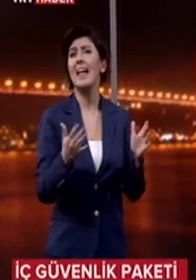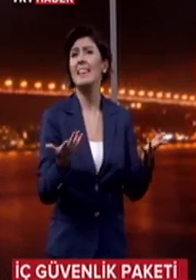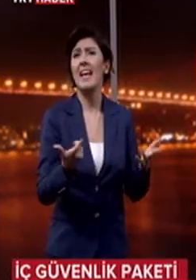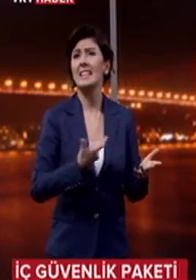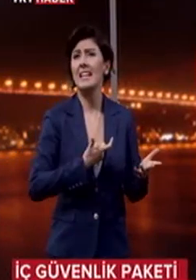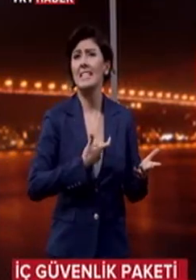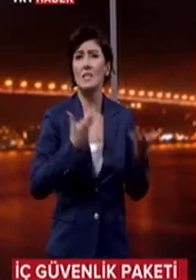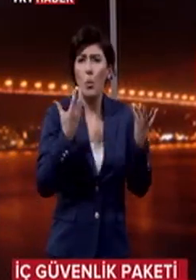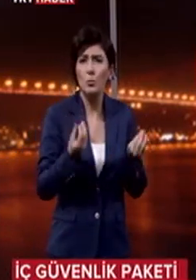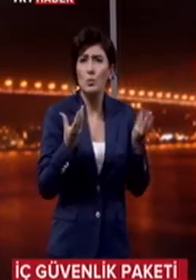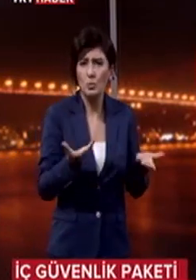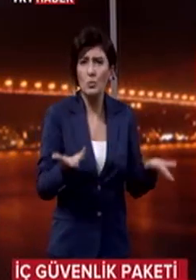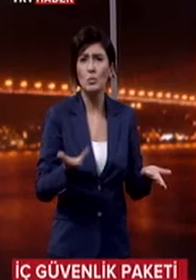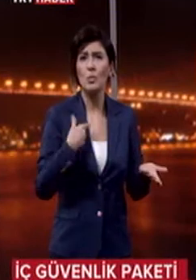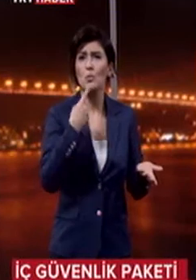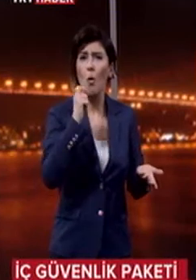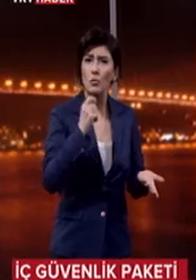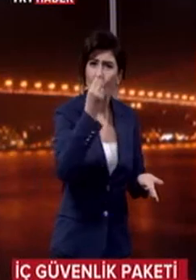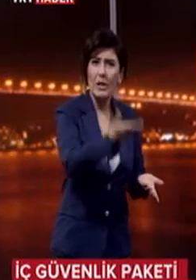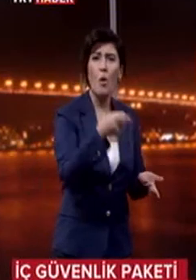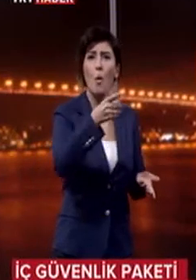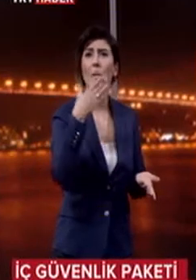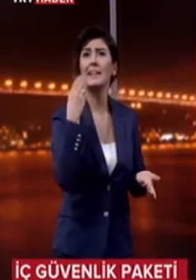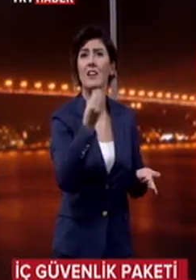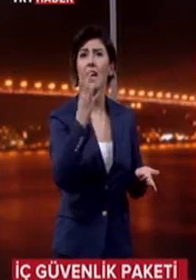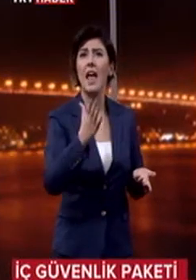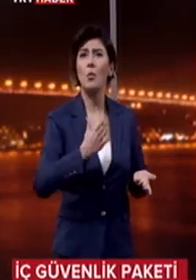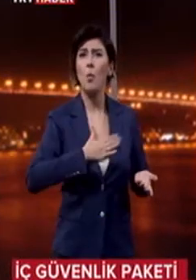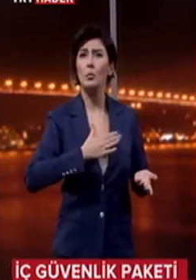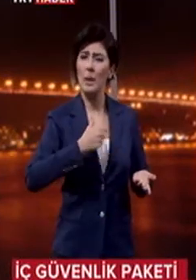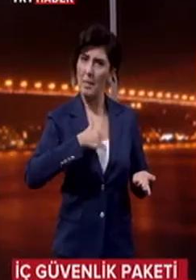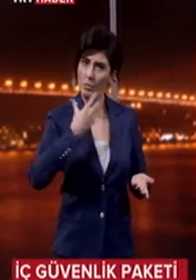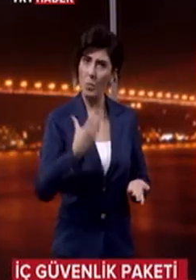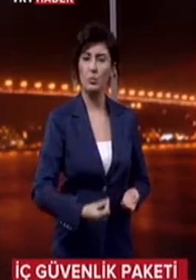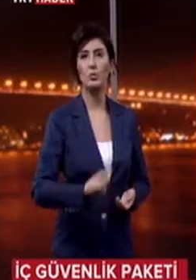yasası getirirsen getir, söz veriyorum o gençlerin en önünde ben olacağım dedi.